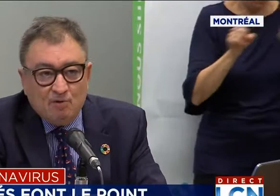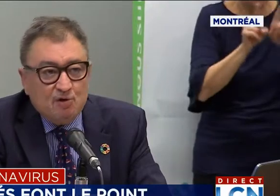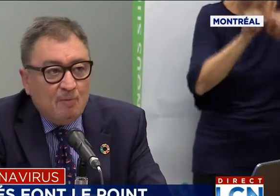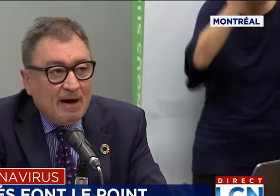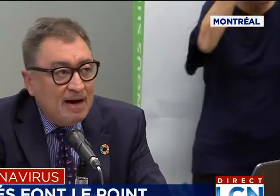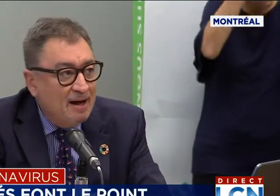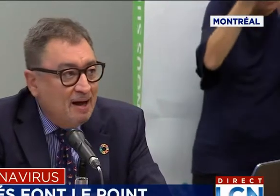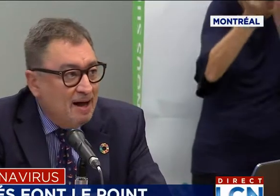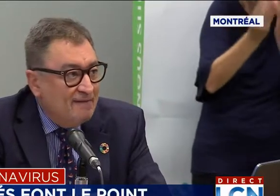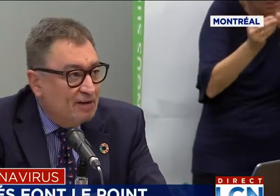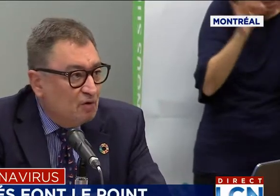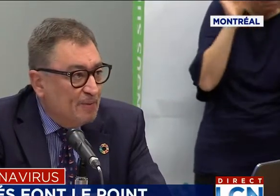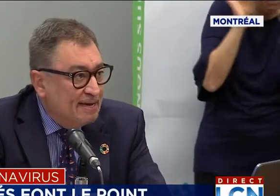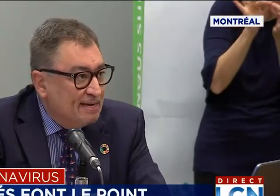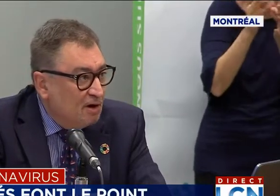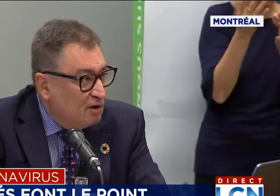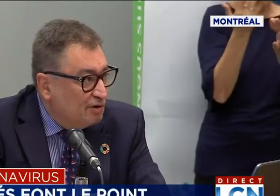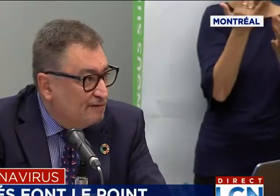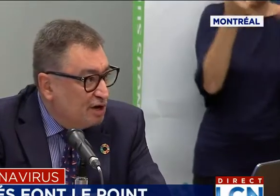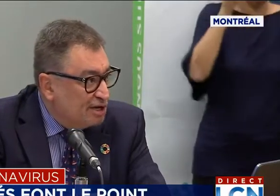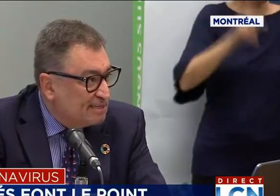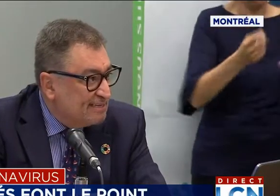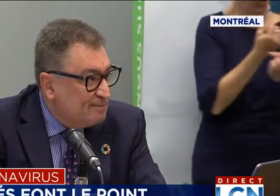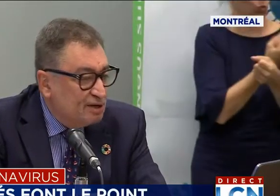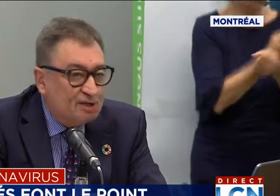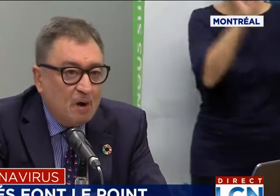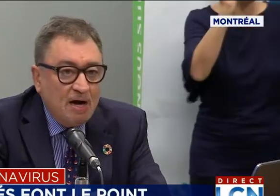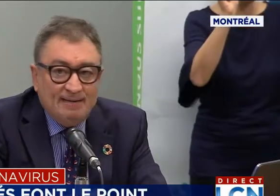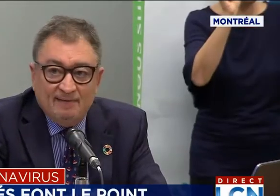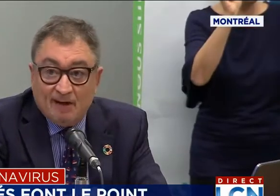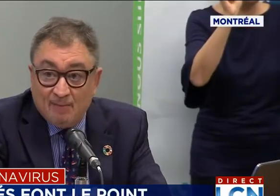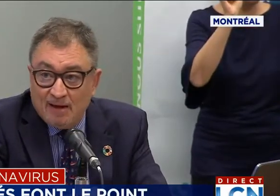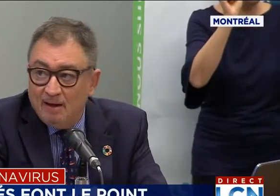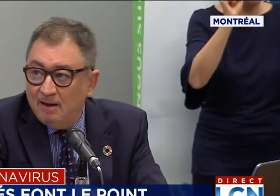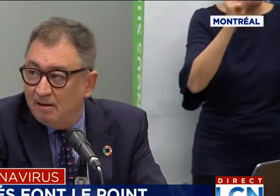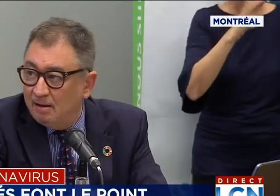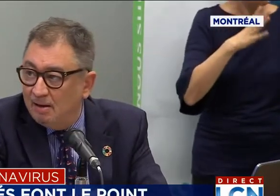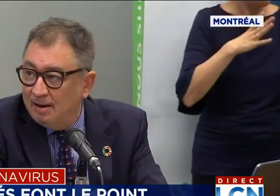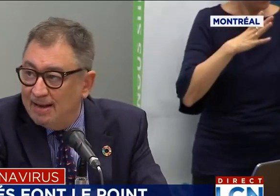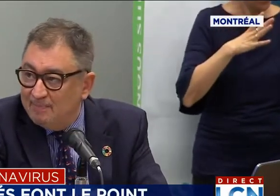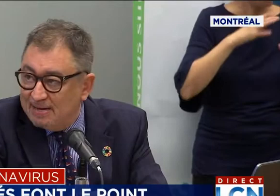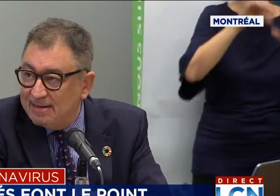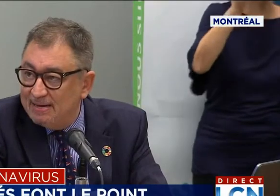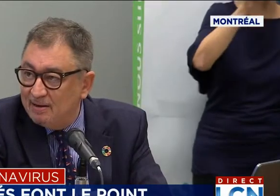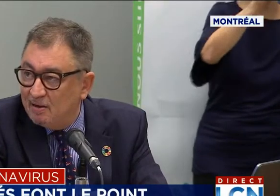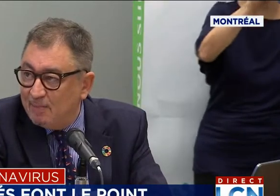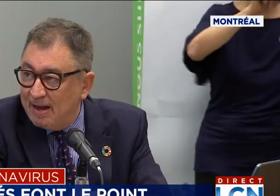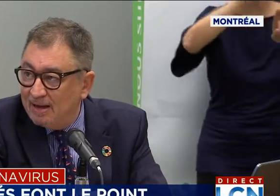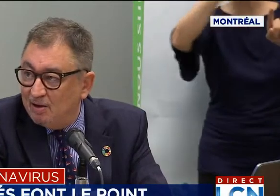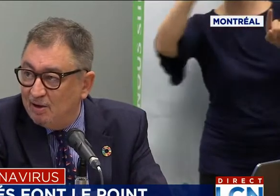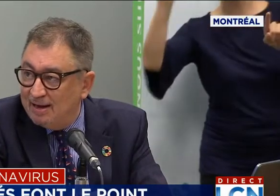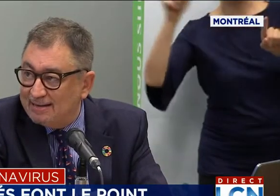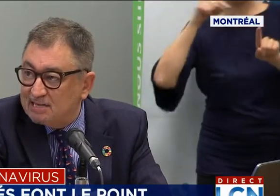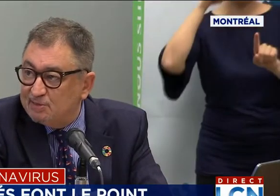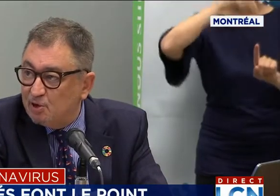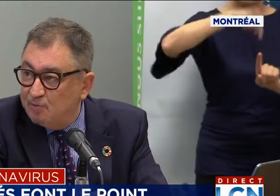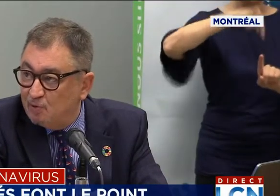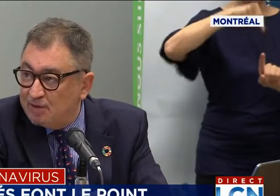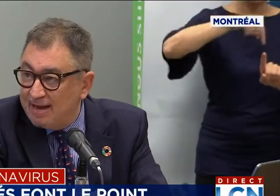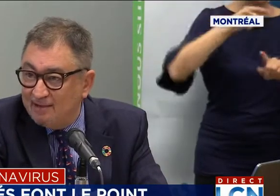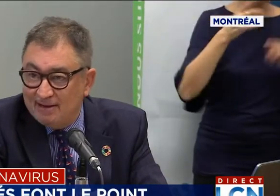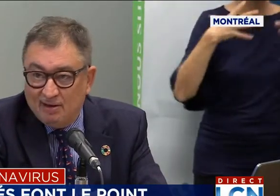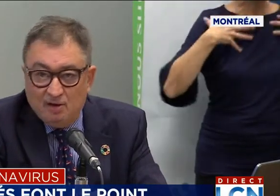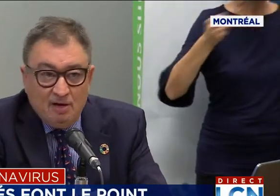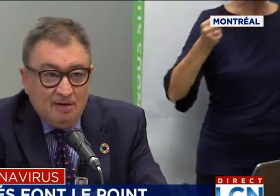sauvés, mais quand on se compare avec d'autres pays, on a vu que leur système de soins a été vraiment impliqué par la transmission